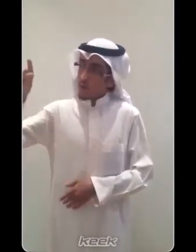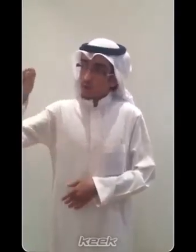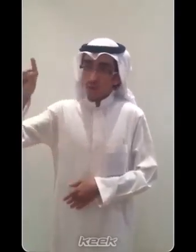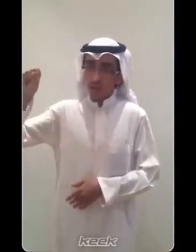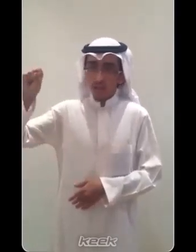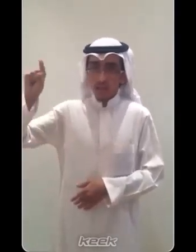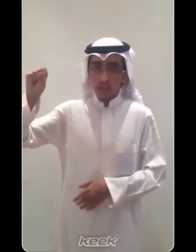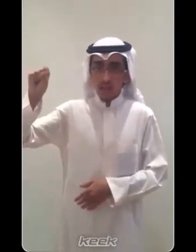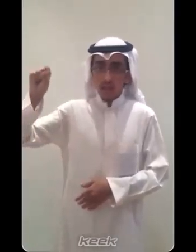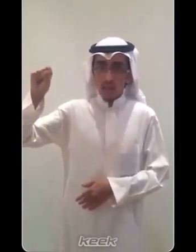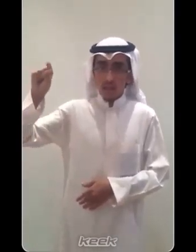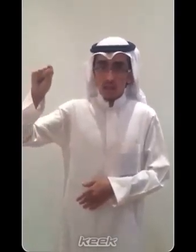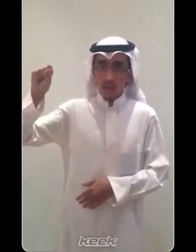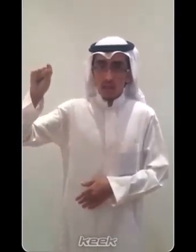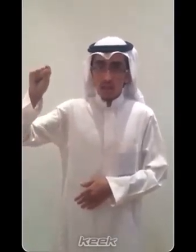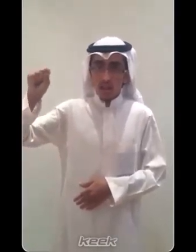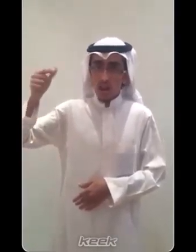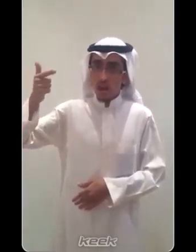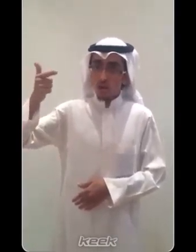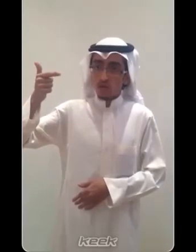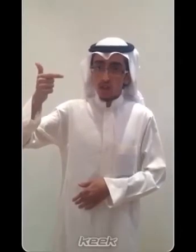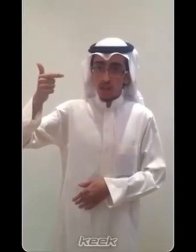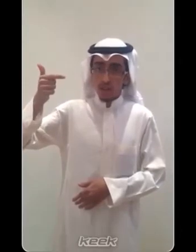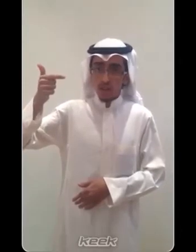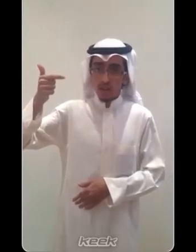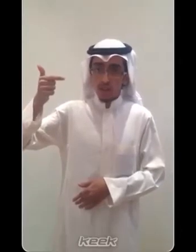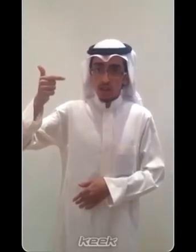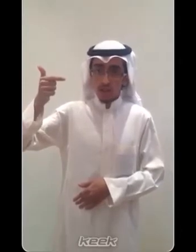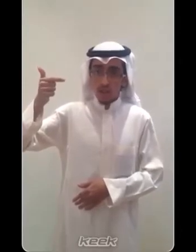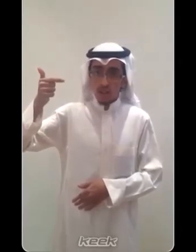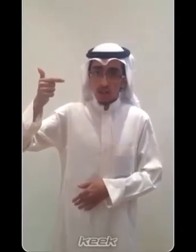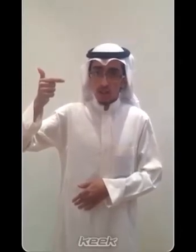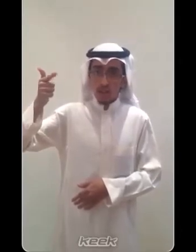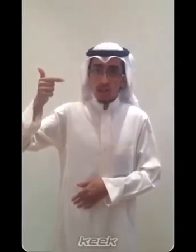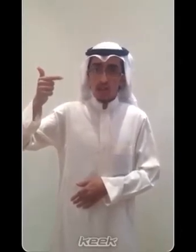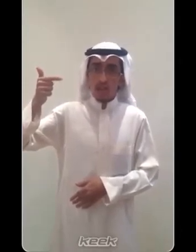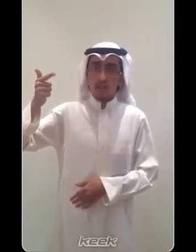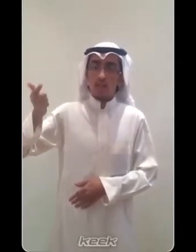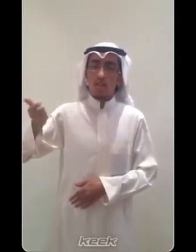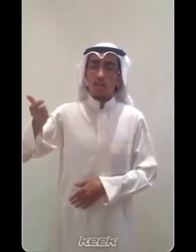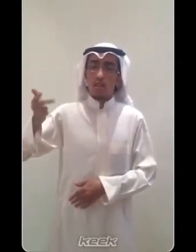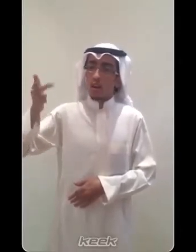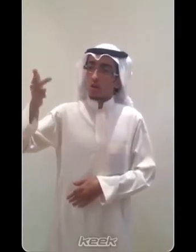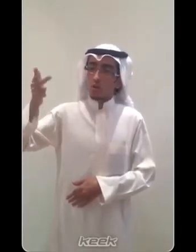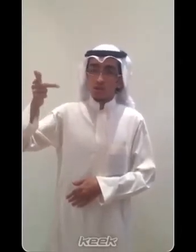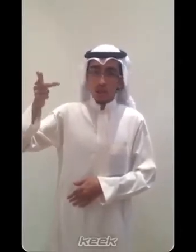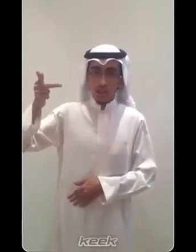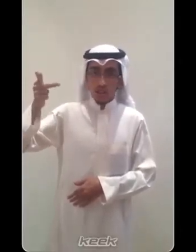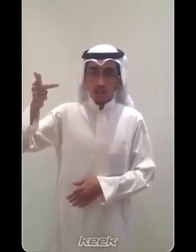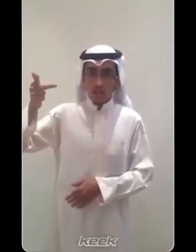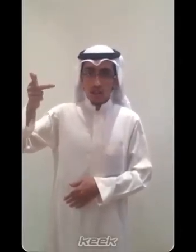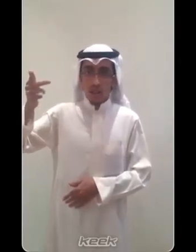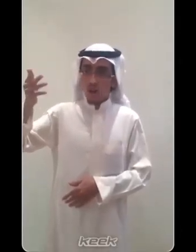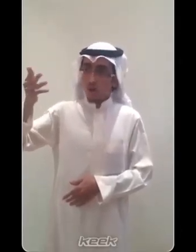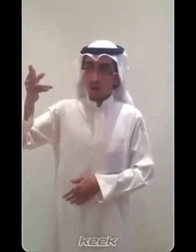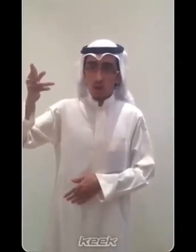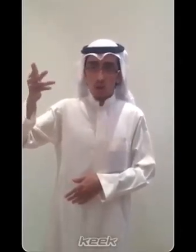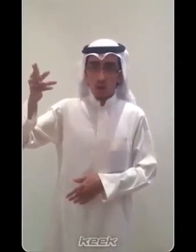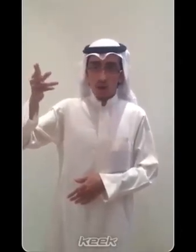ممتاز أو جيد جدا أو جيد أو مقبول